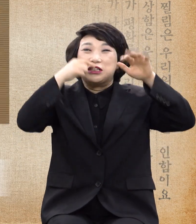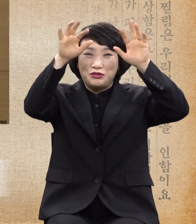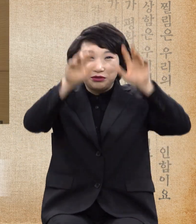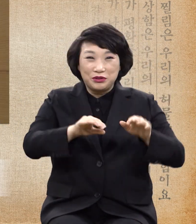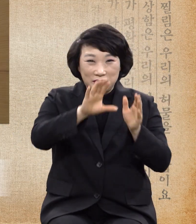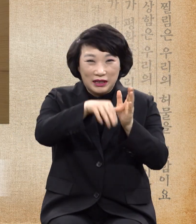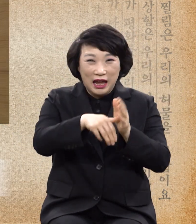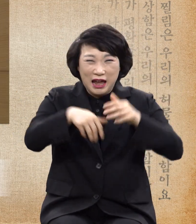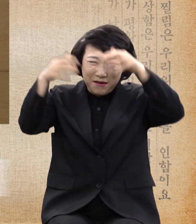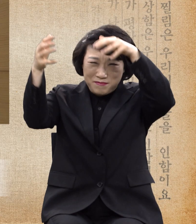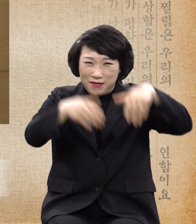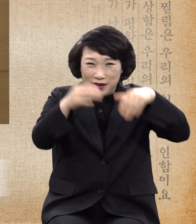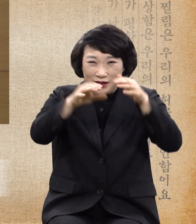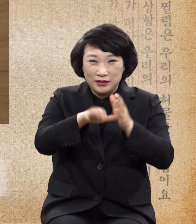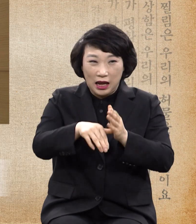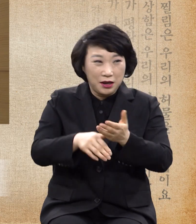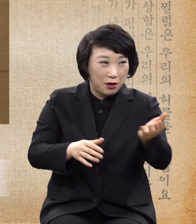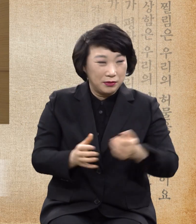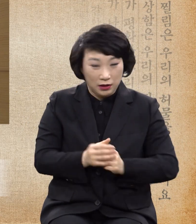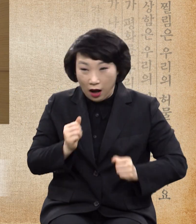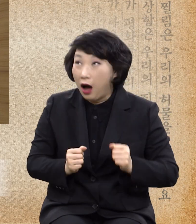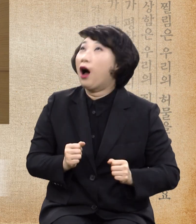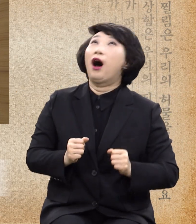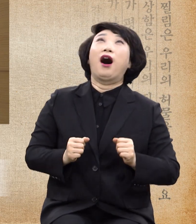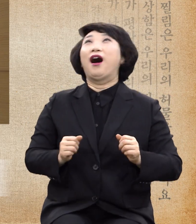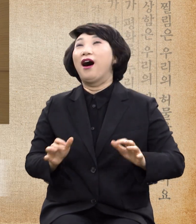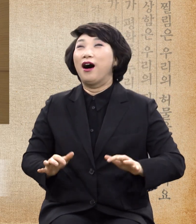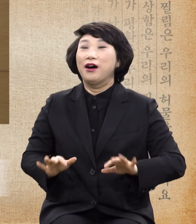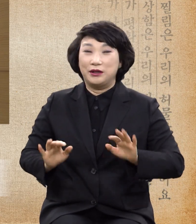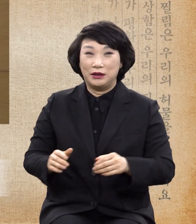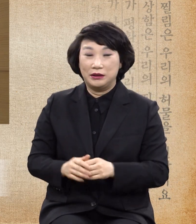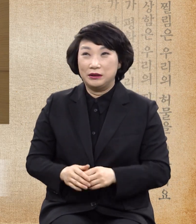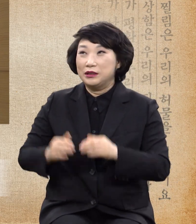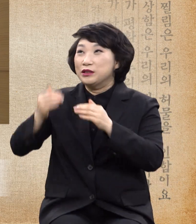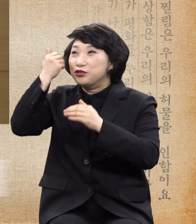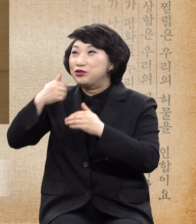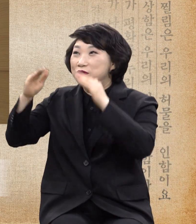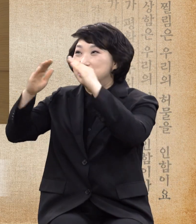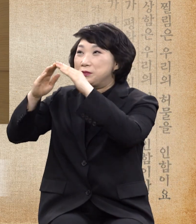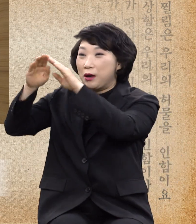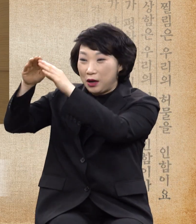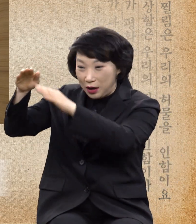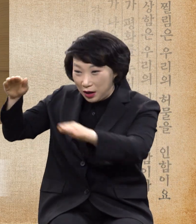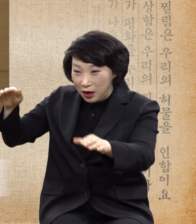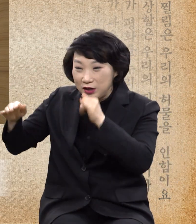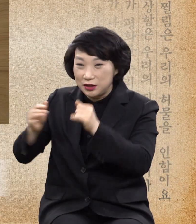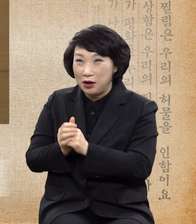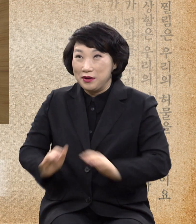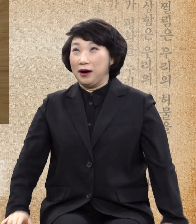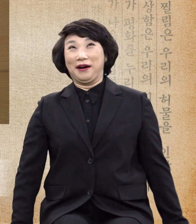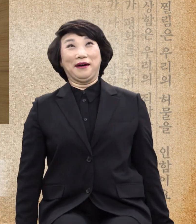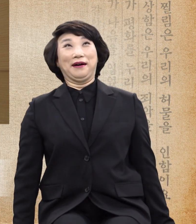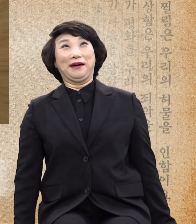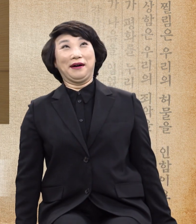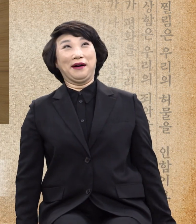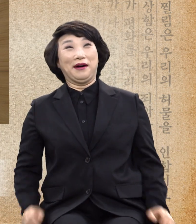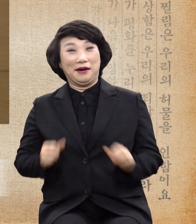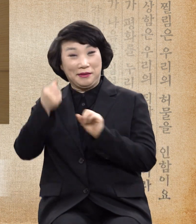얘기 좀 쉬었다 갈 수도 있고 피 안 맞고 눈 안 맞고 있다 갈 수 있습니다. 그런데 지옥은